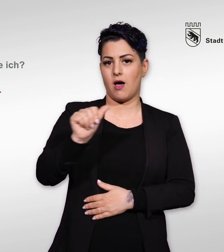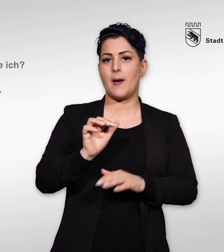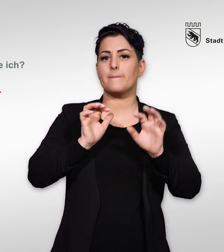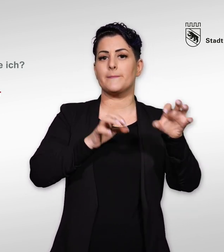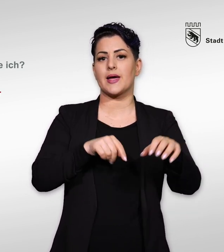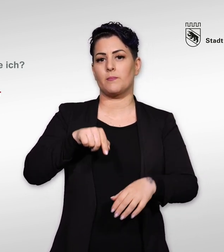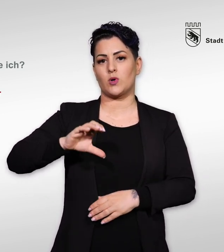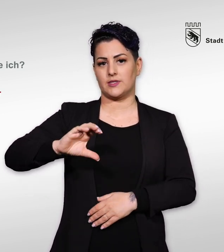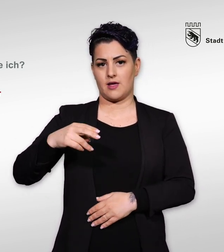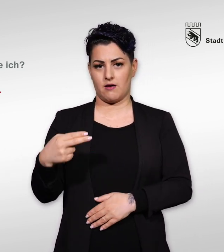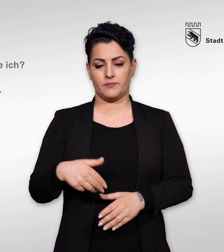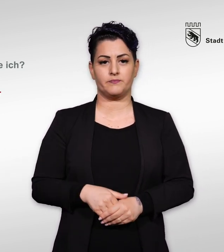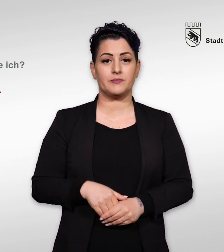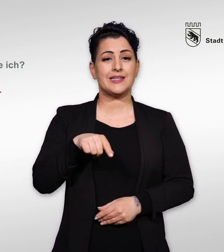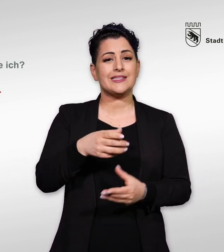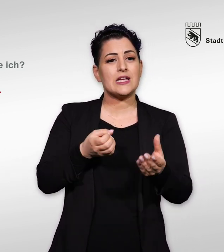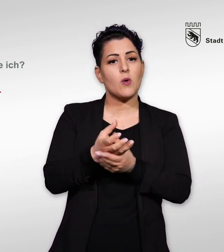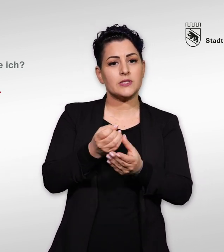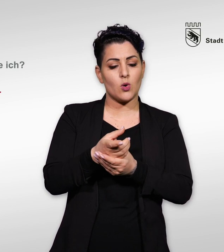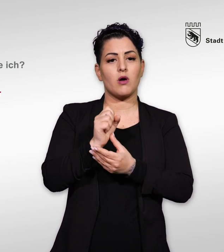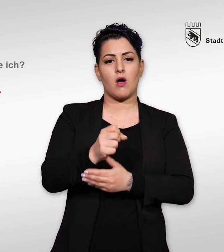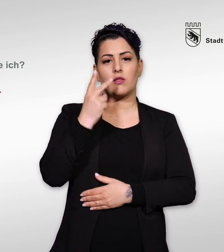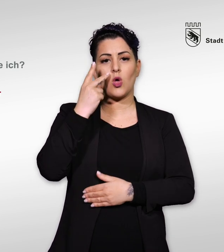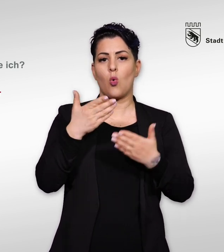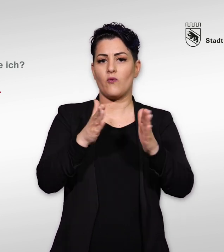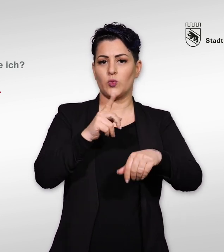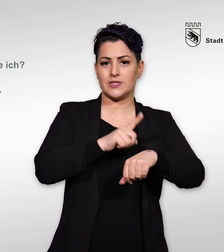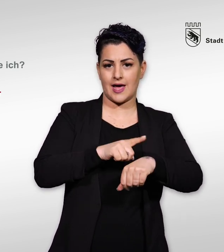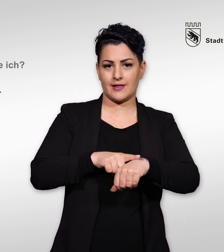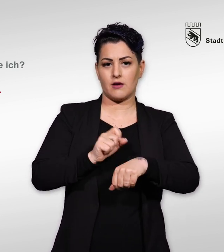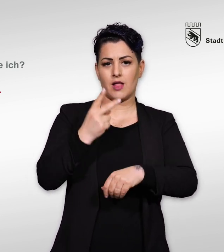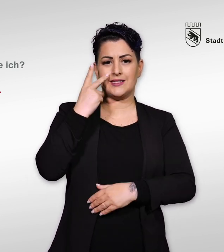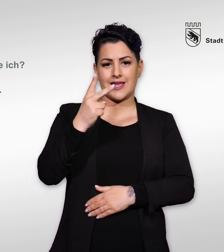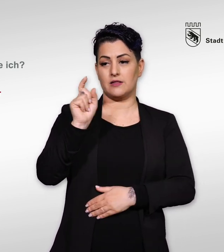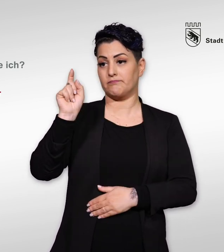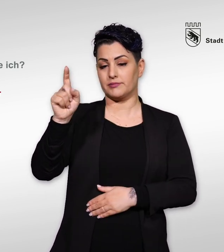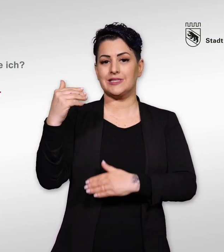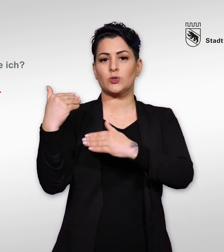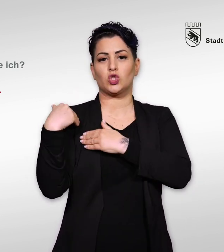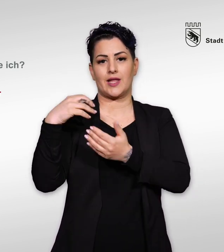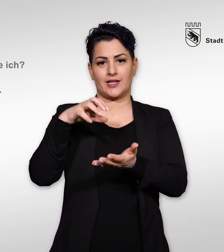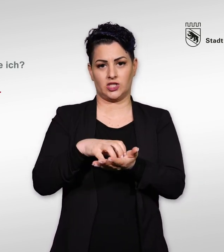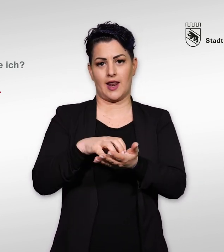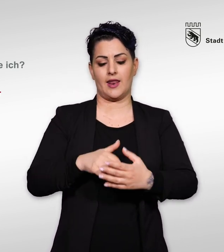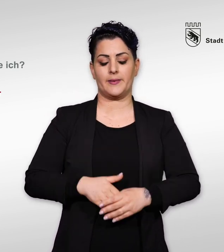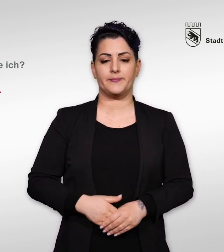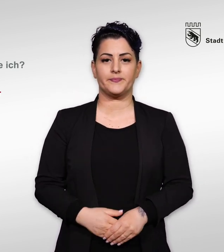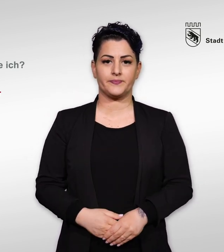.ch Diese Informationen sowie unsere Öffnungszeiten finden Sie auch in der Box zuständige